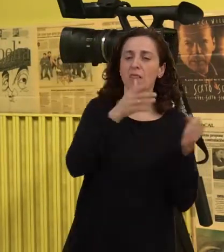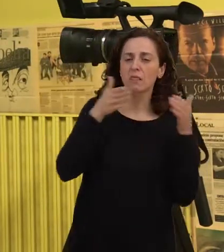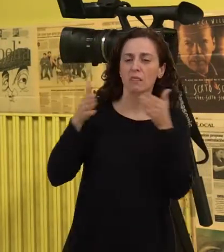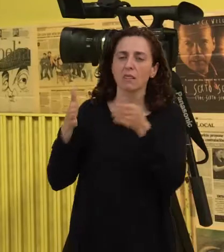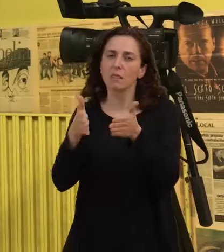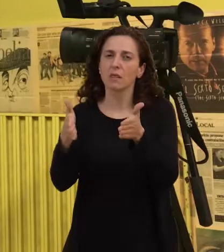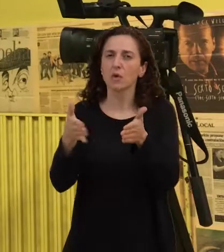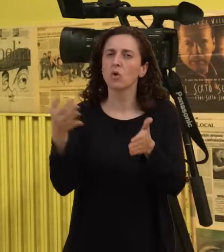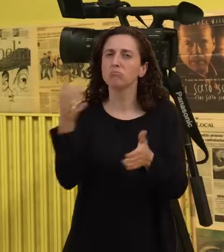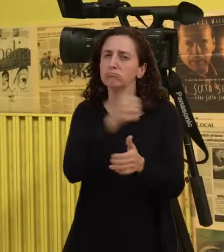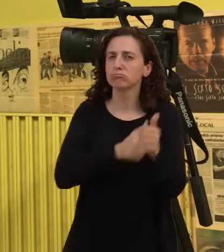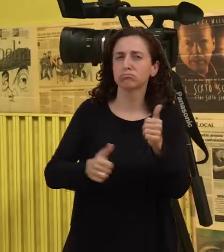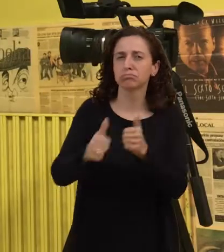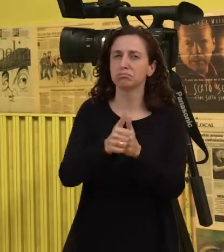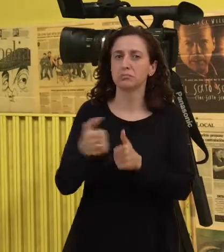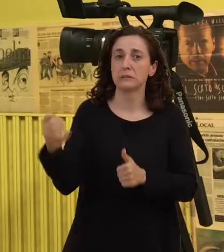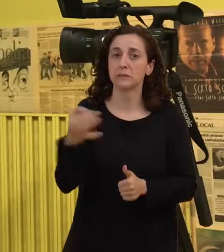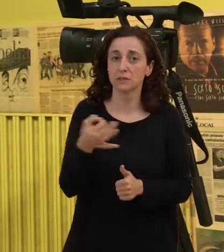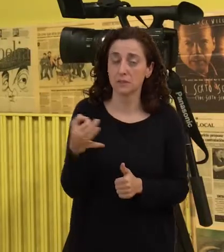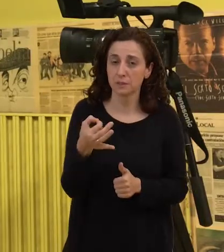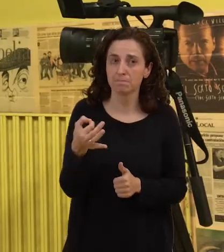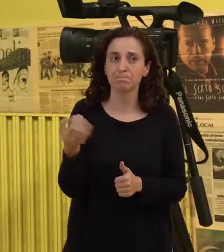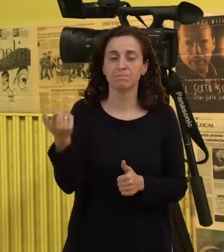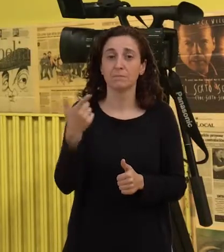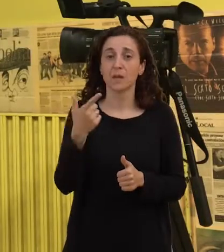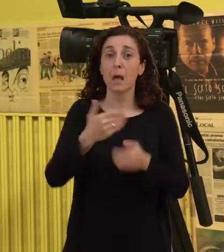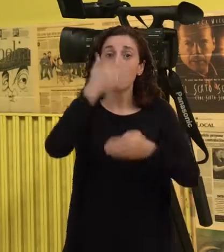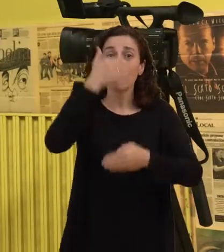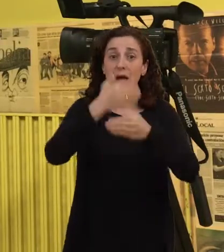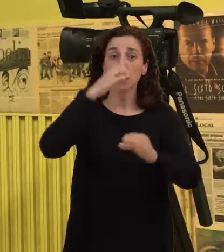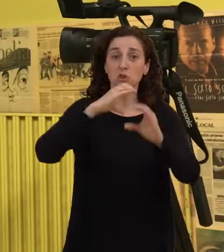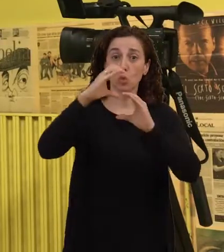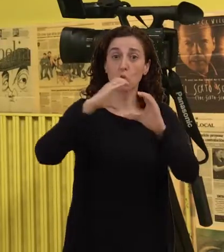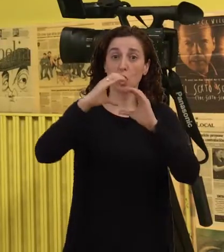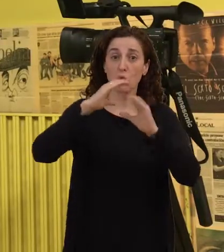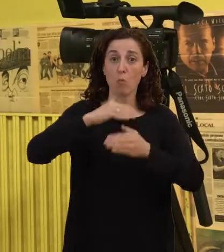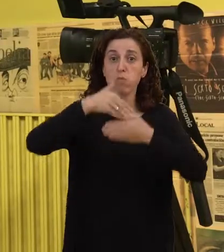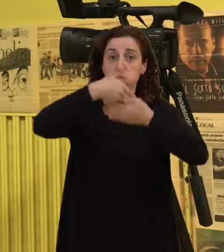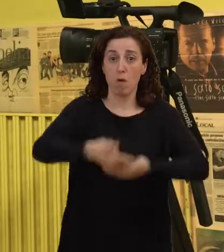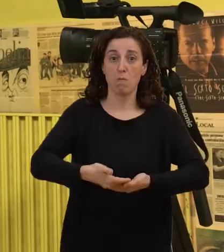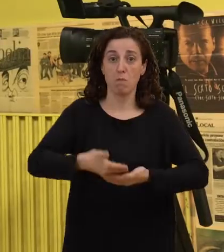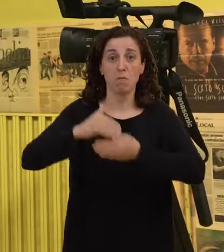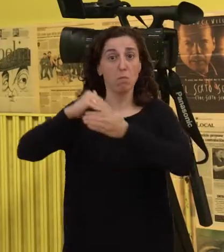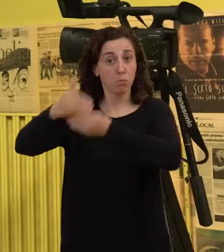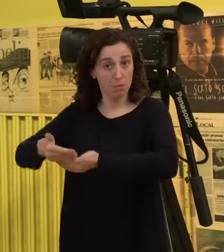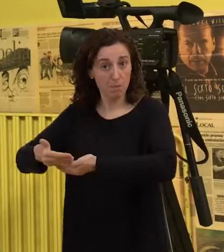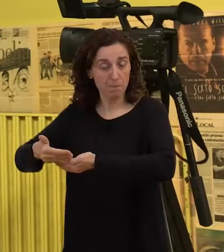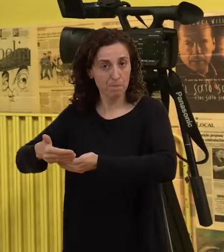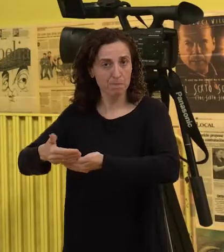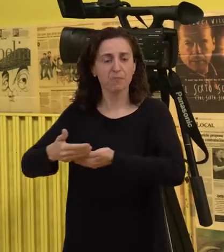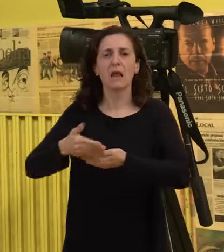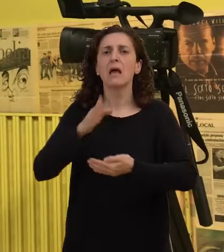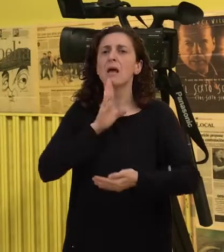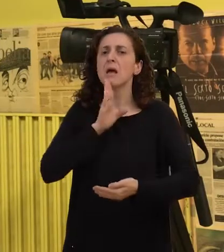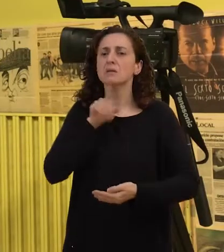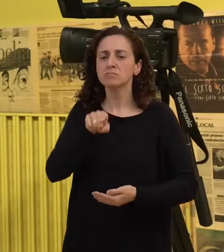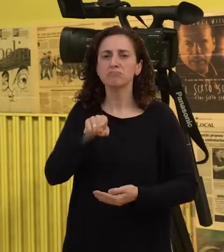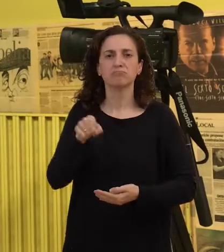a tratar de romper las barreras de comunicación que tienen las personas con